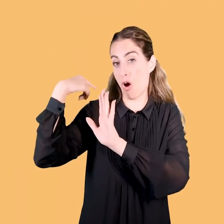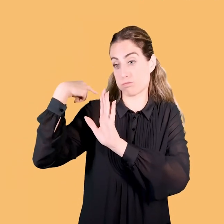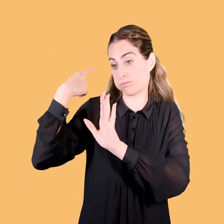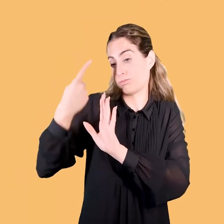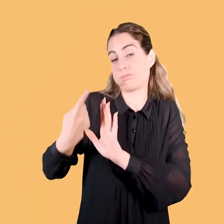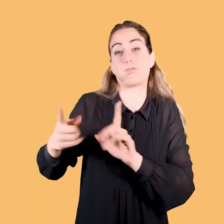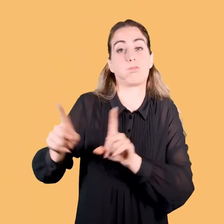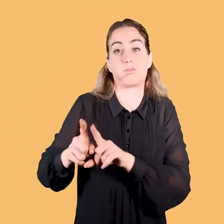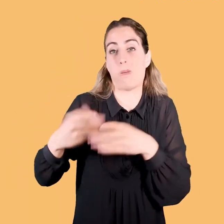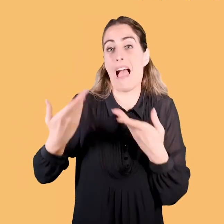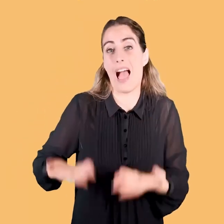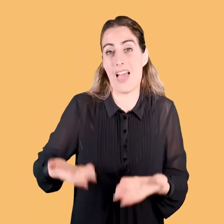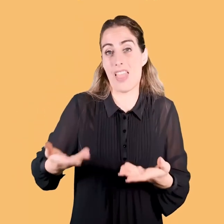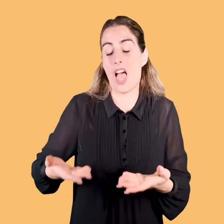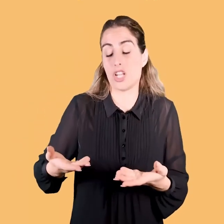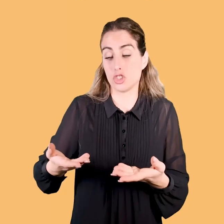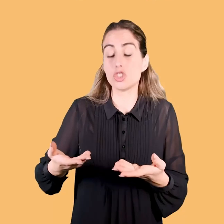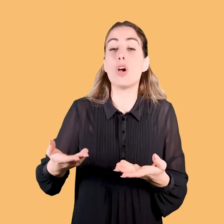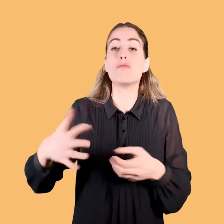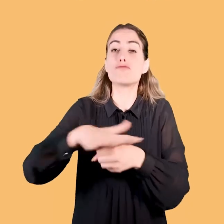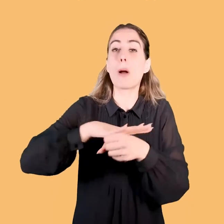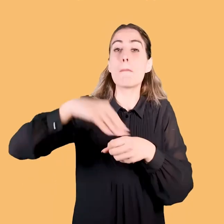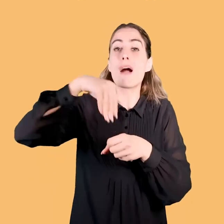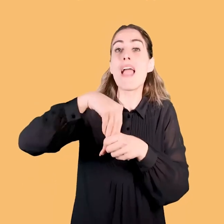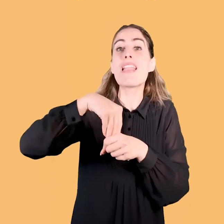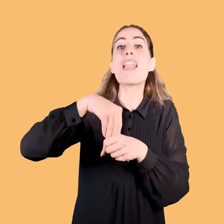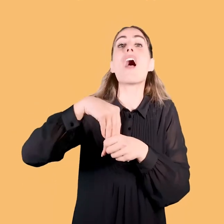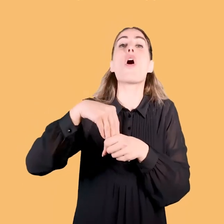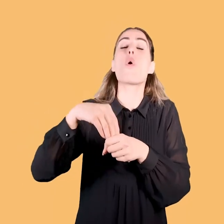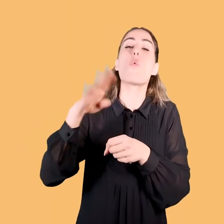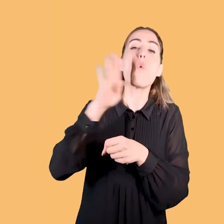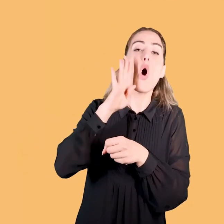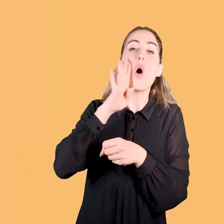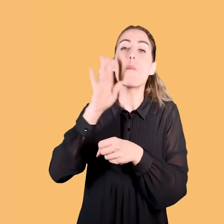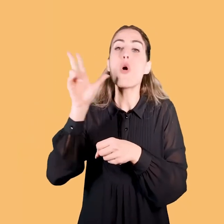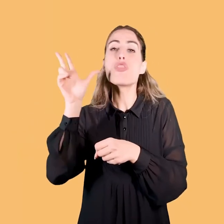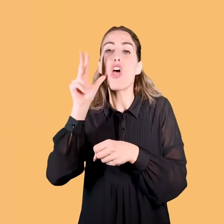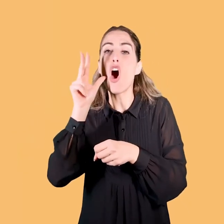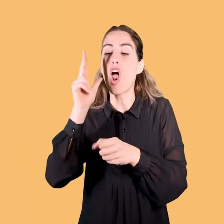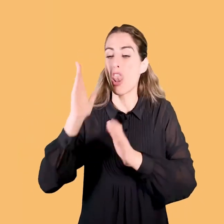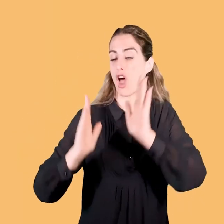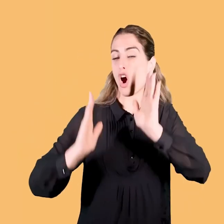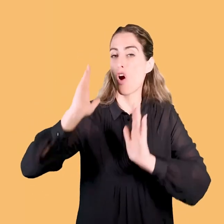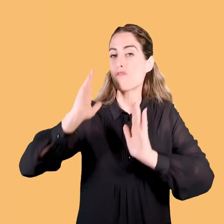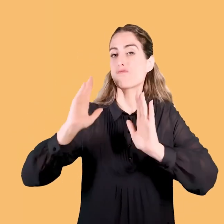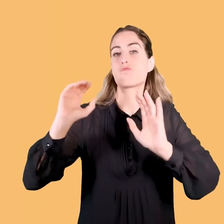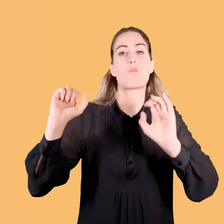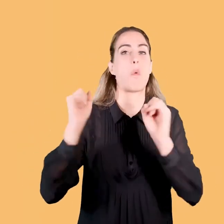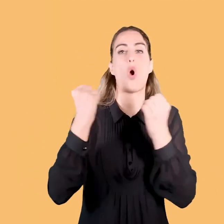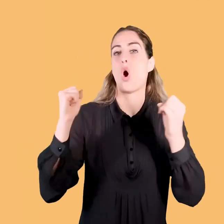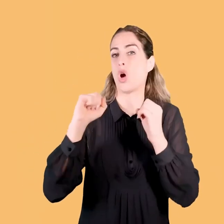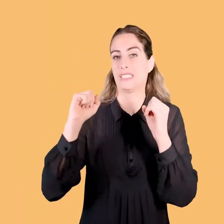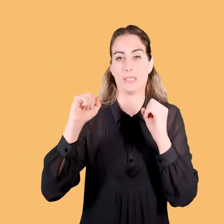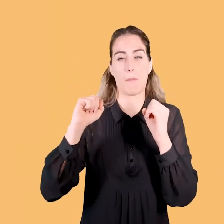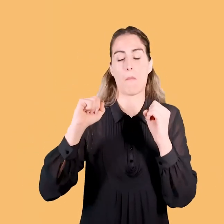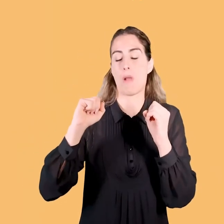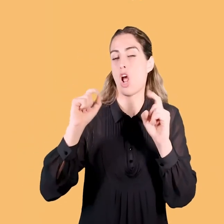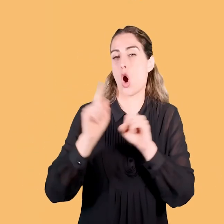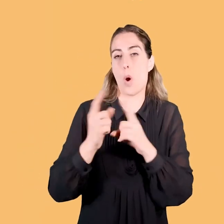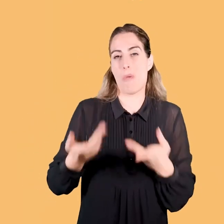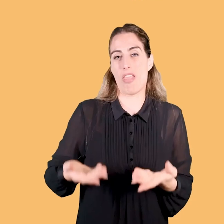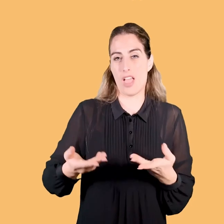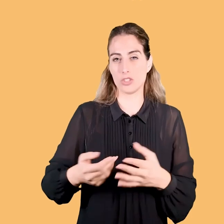proprio per questa impossibilità appunto dell'uomo e la donna di riuscire a confrontarsi nel nostro contemporaneo.